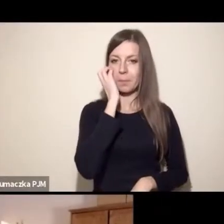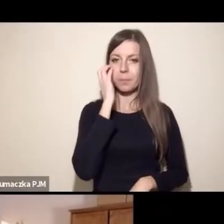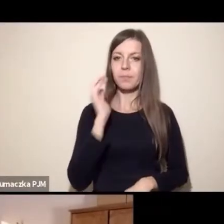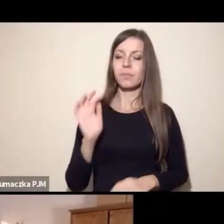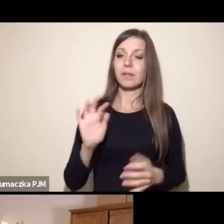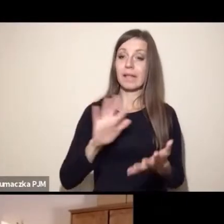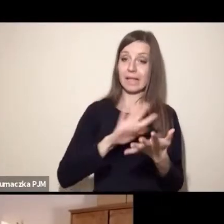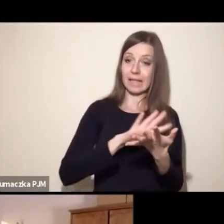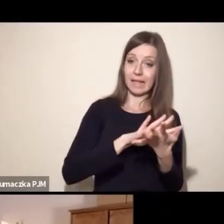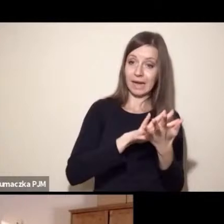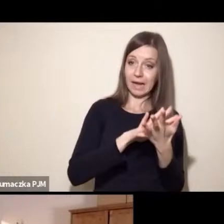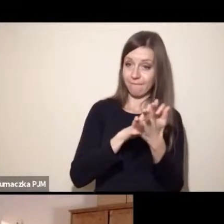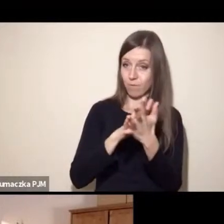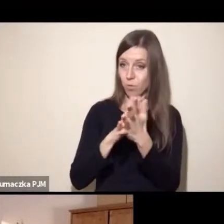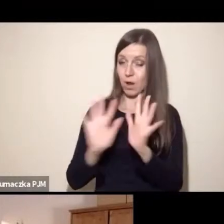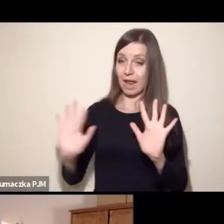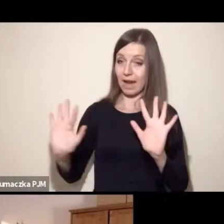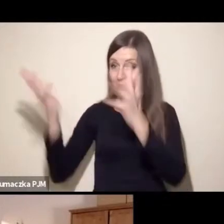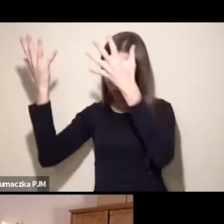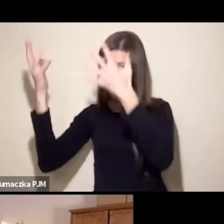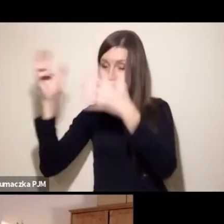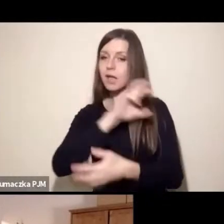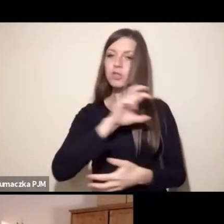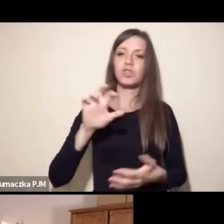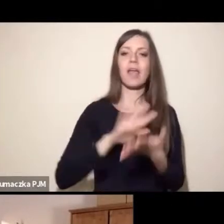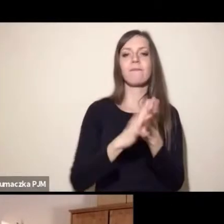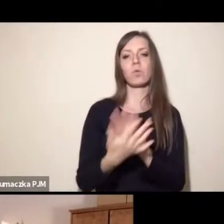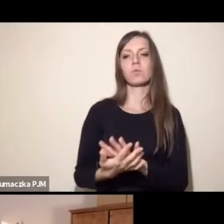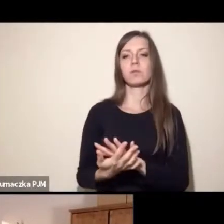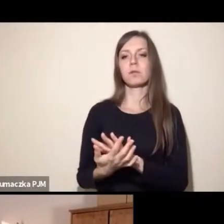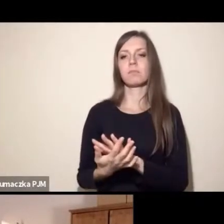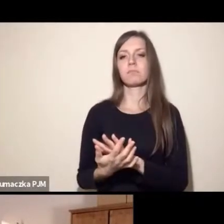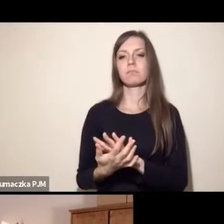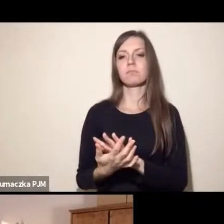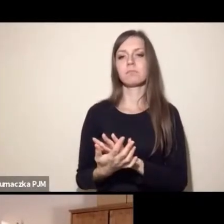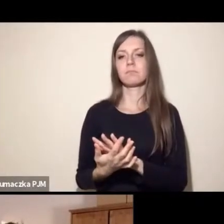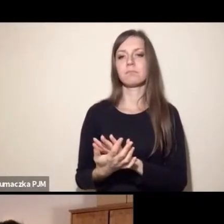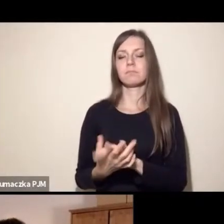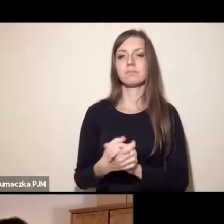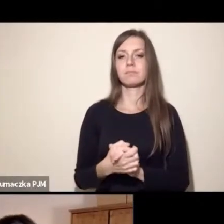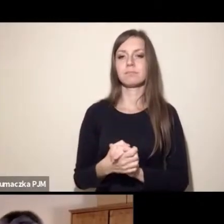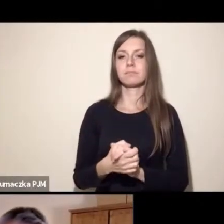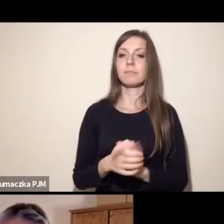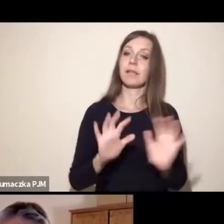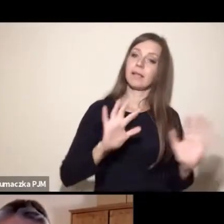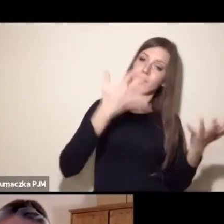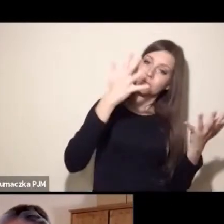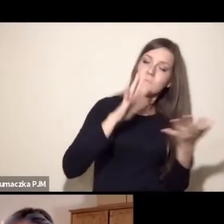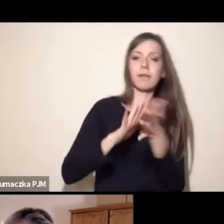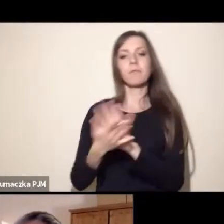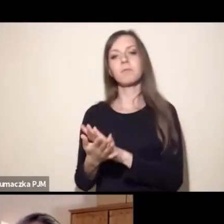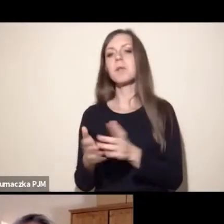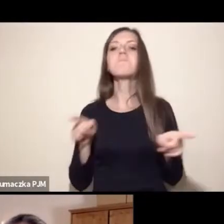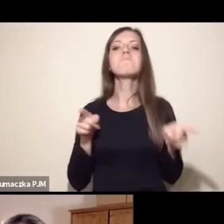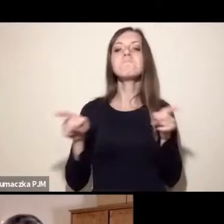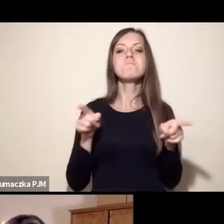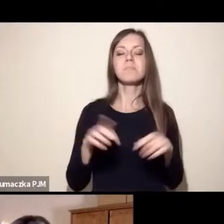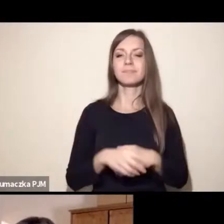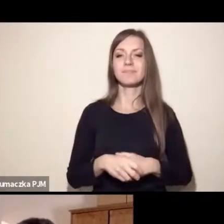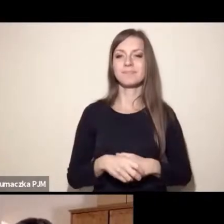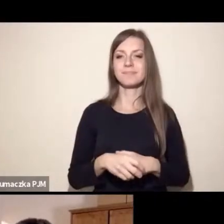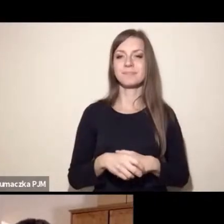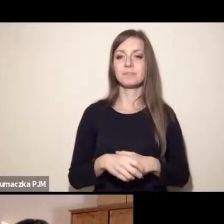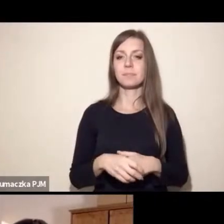ewolucja? Słowa przewodniczącego Komisji Europejskiej France'a Timmermans'a wzbudzają wiele kontrowersji. Czy